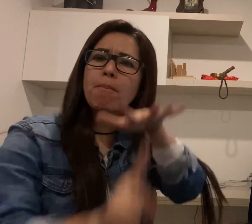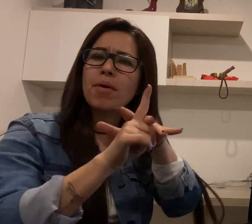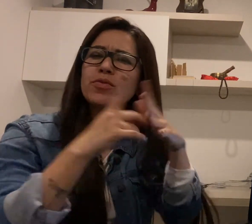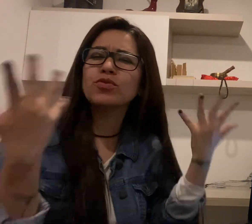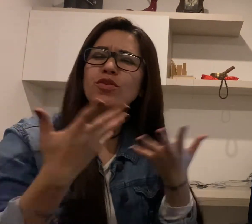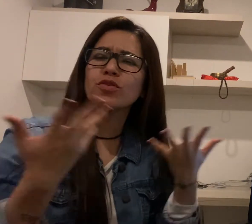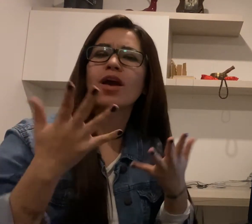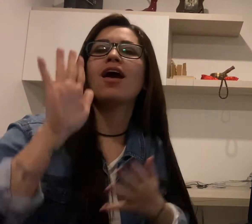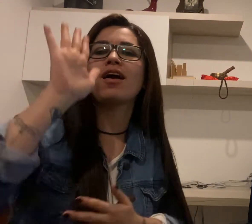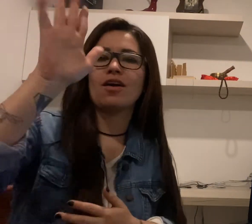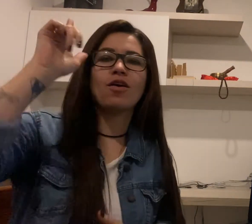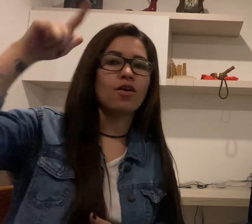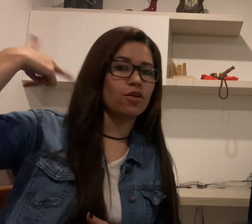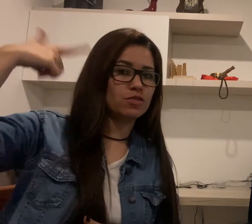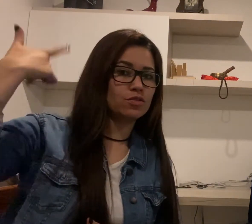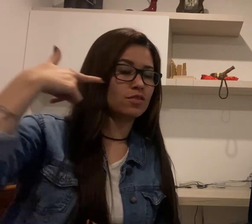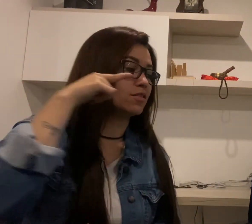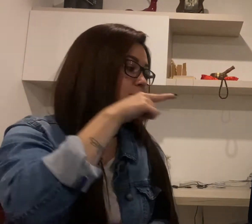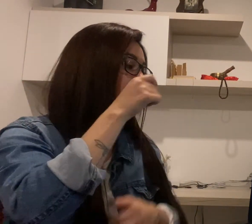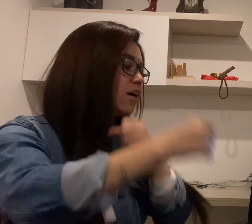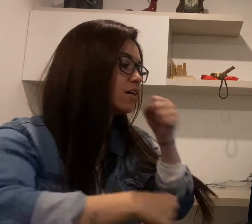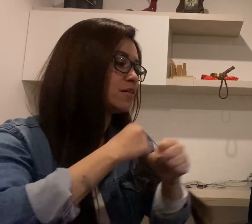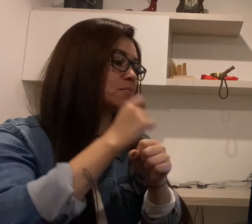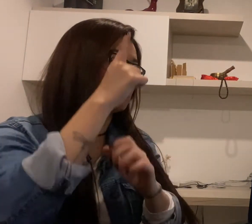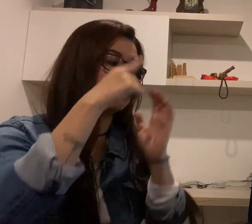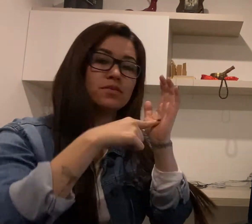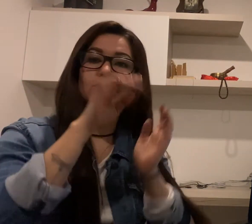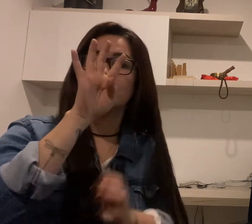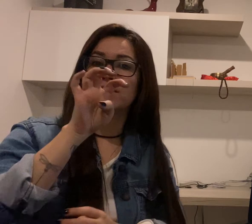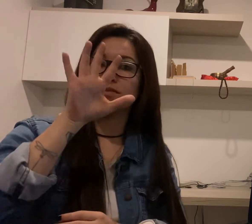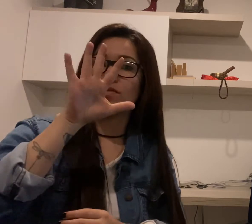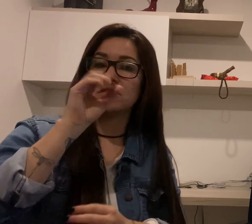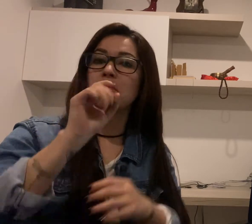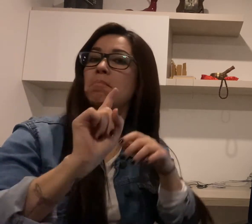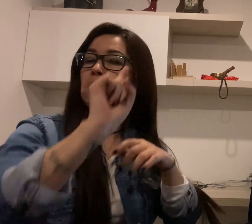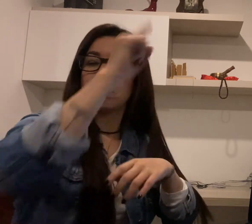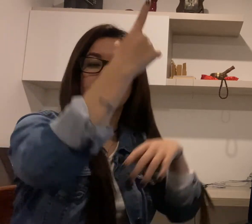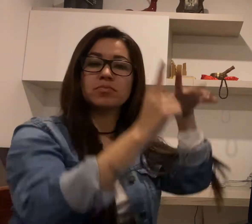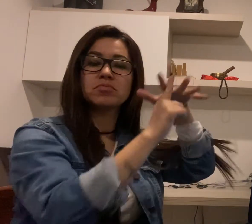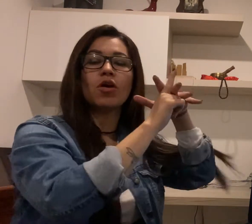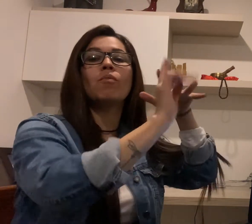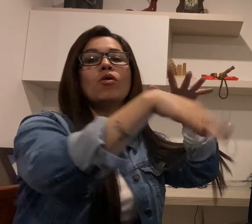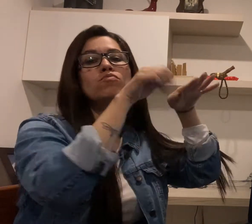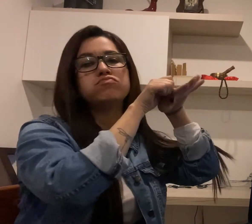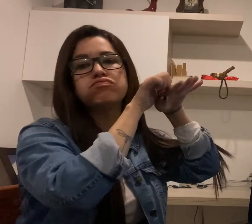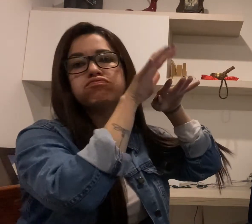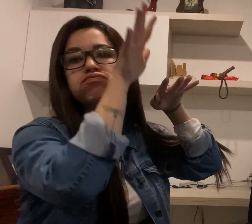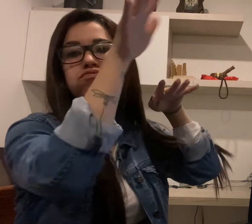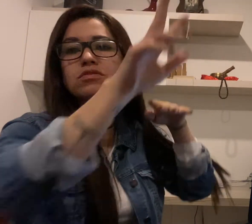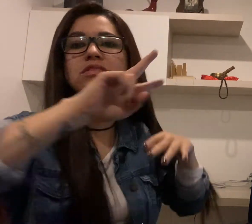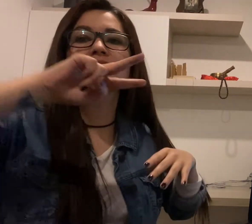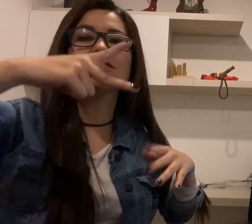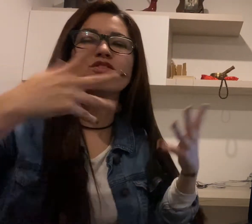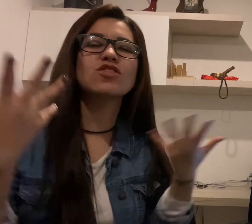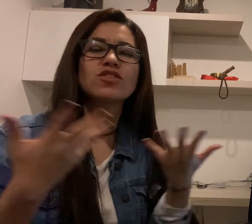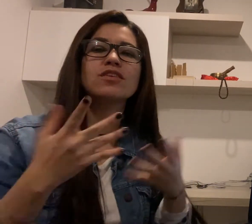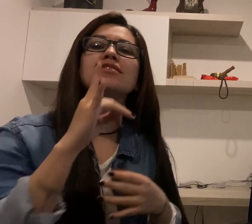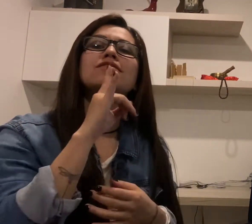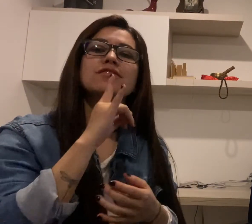Como venía diciendo, pues este arte, sus primeros inicios fueron en el Reino Unido hacia los años